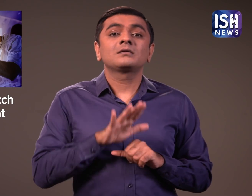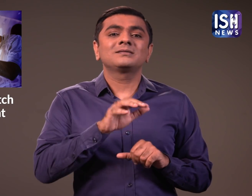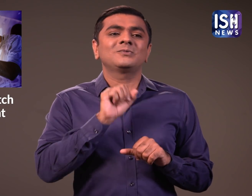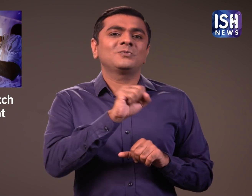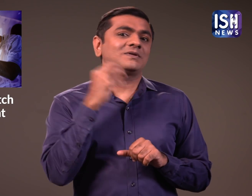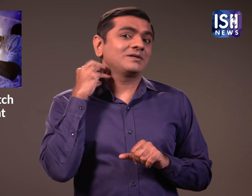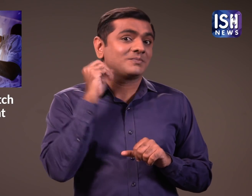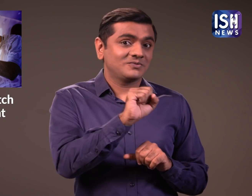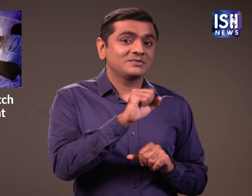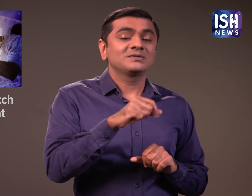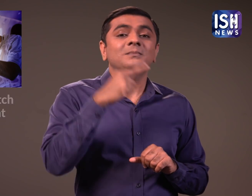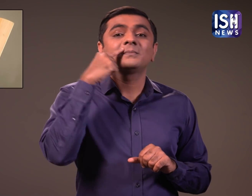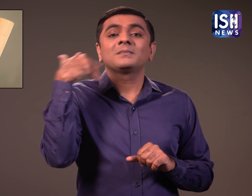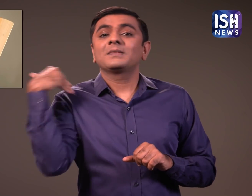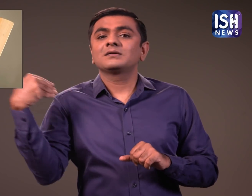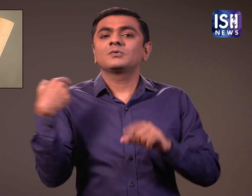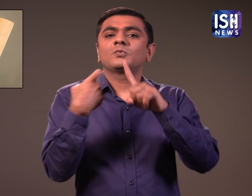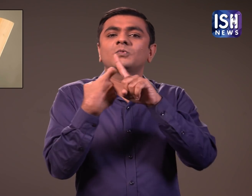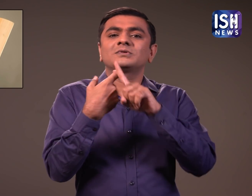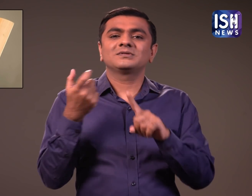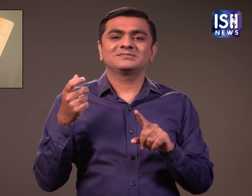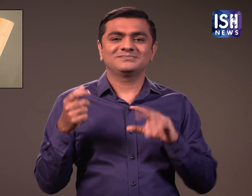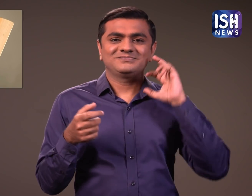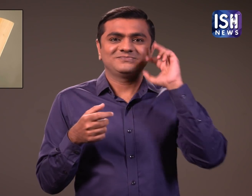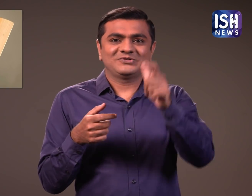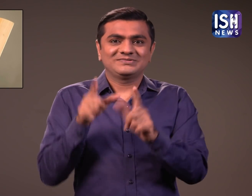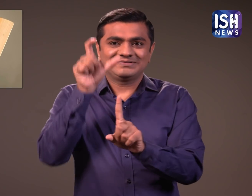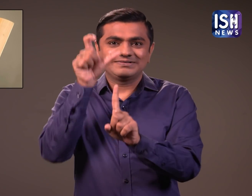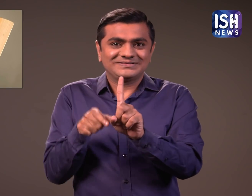हार्दिक पंडिया के बाई क्रिकेटर क्रूनाल पंडिया हवाई अड़े पर उतरे थे